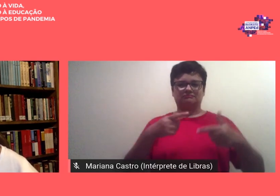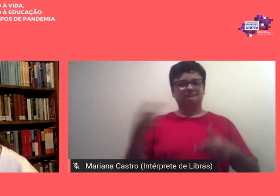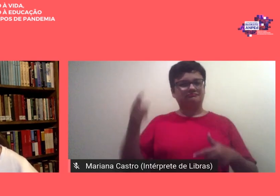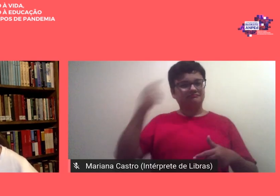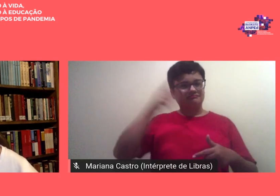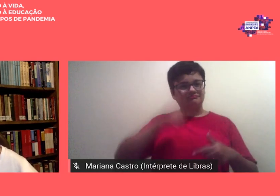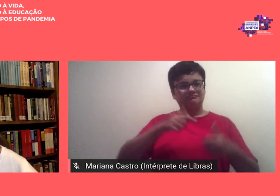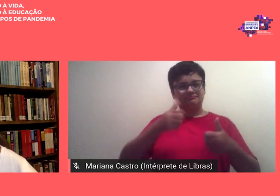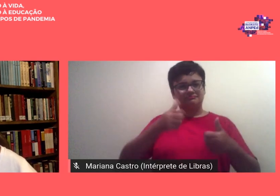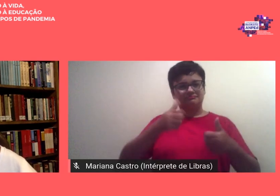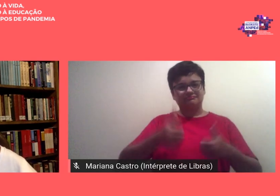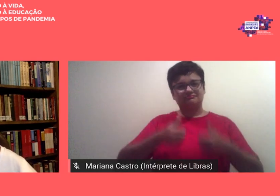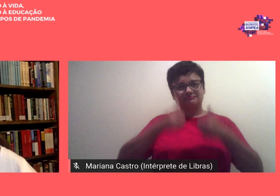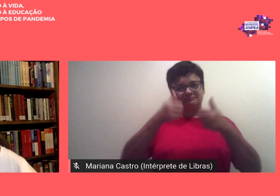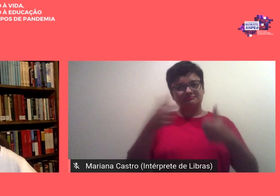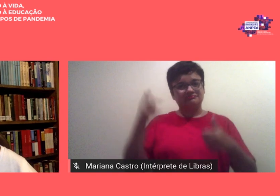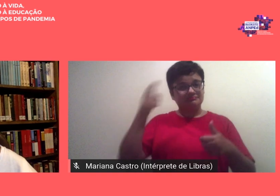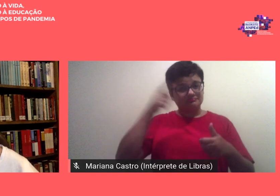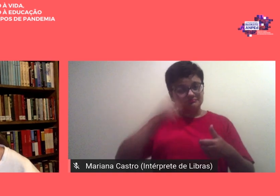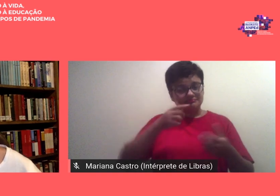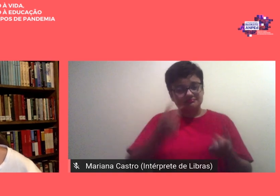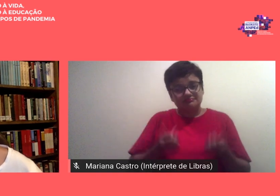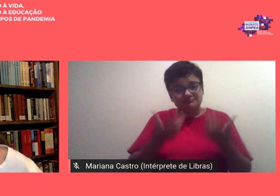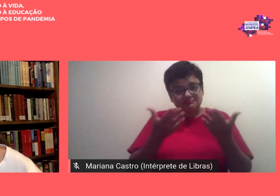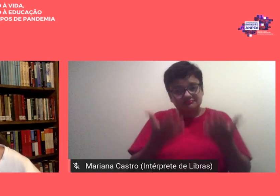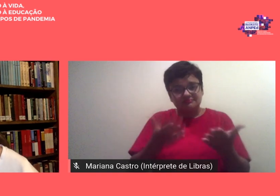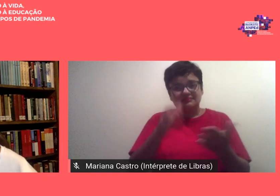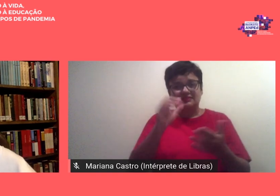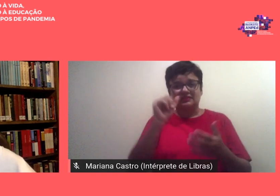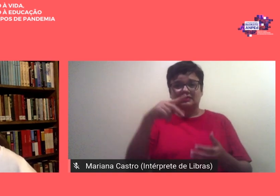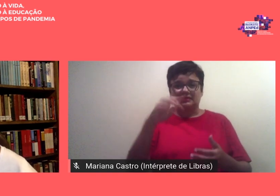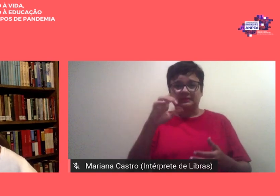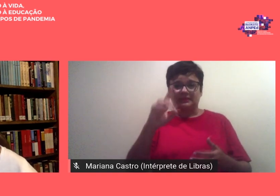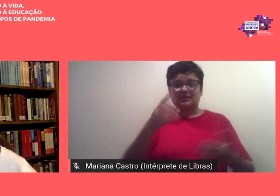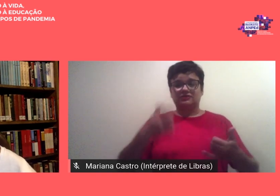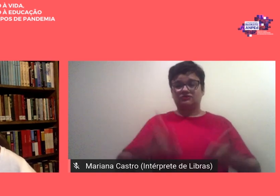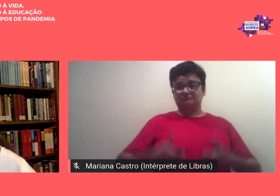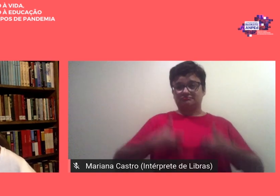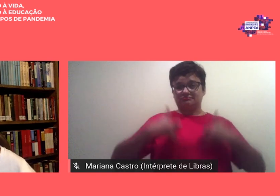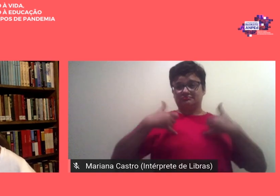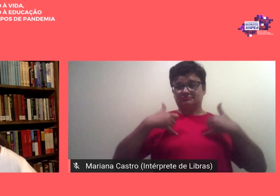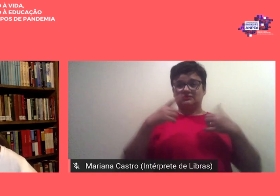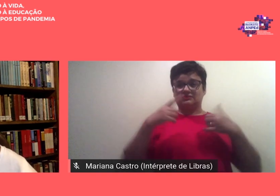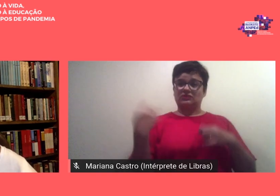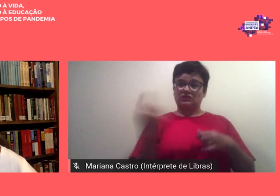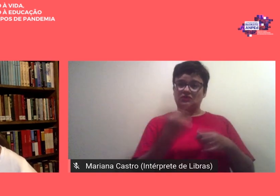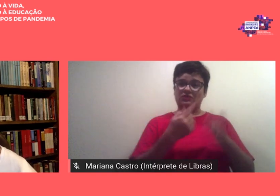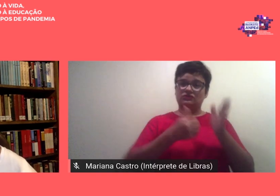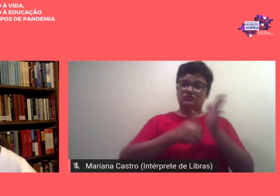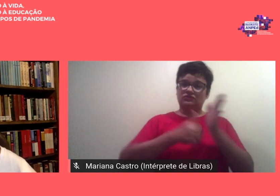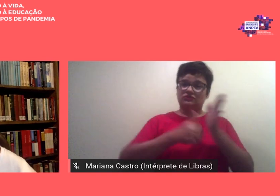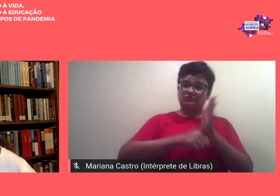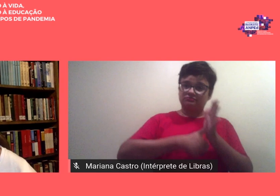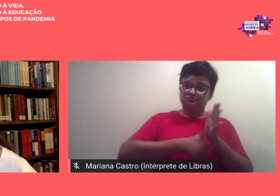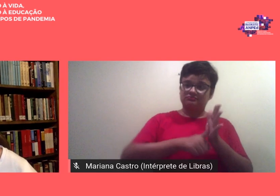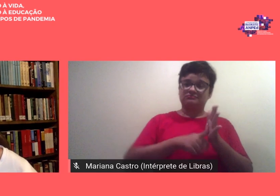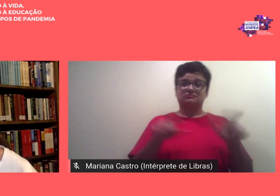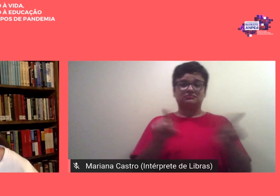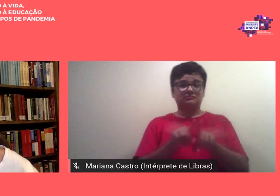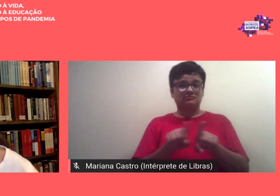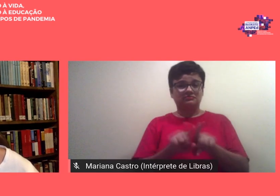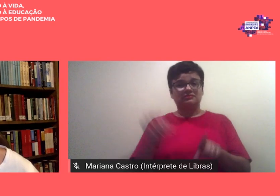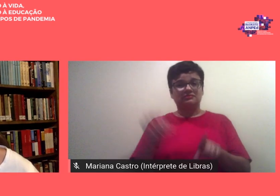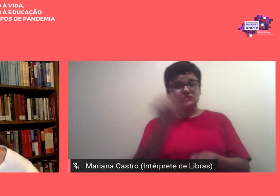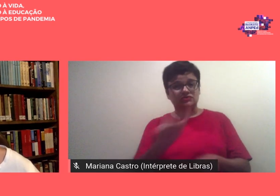entregar para vocês o Amped Sudeste que nos orgulha que engrandece a nossa associação e por essa razão a gente